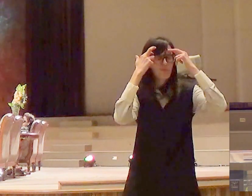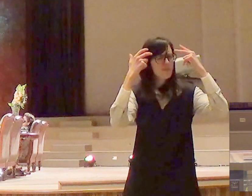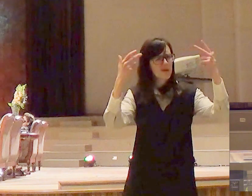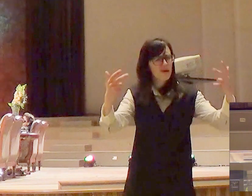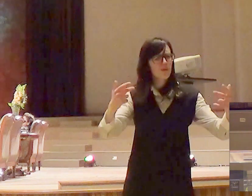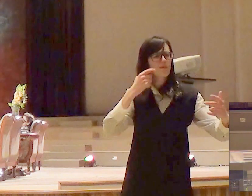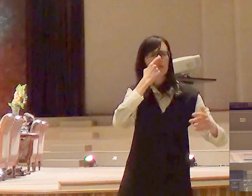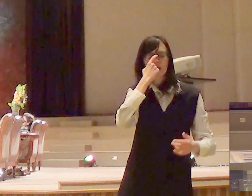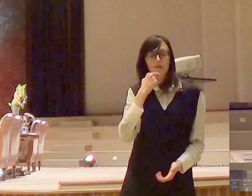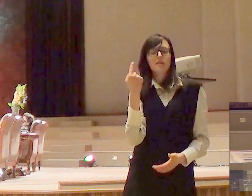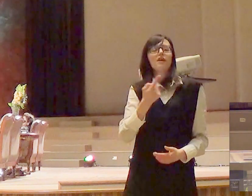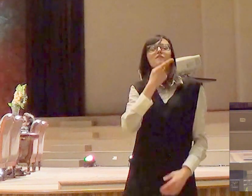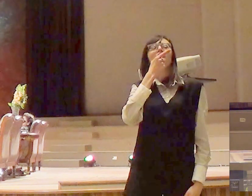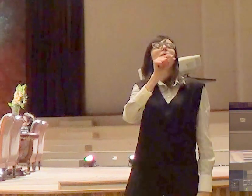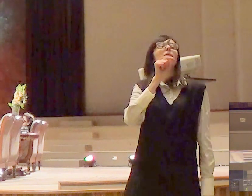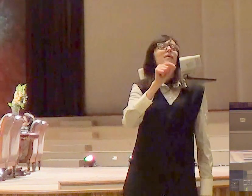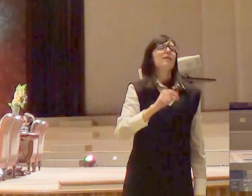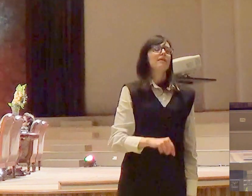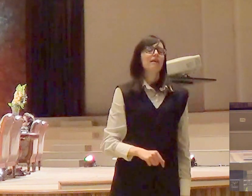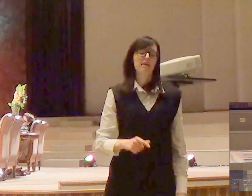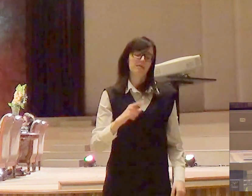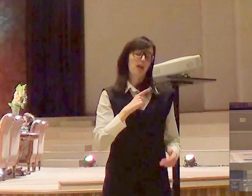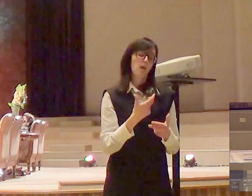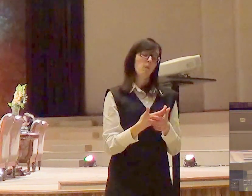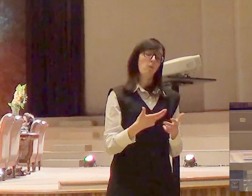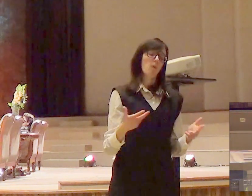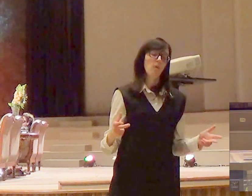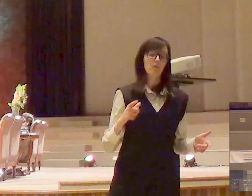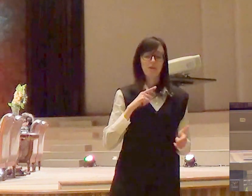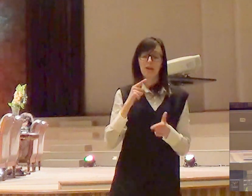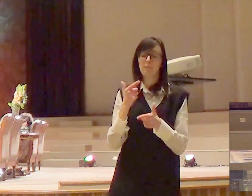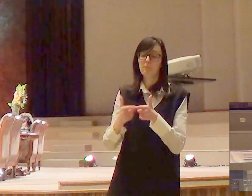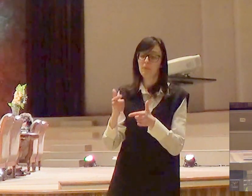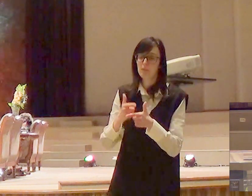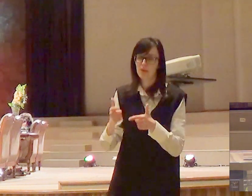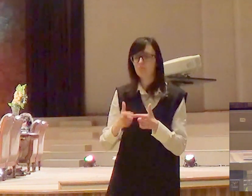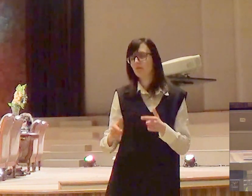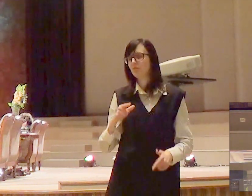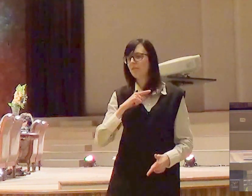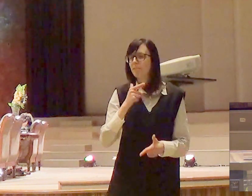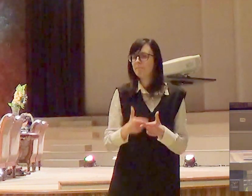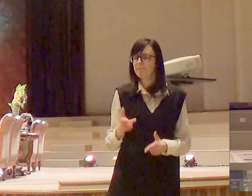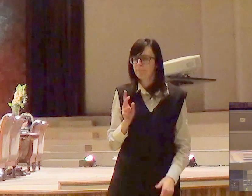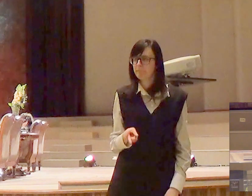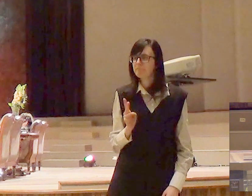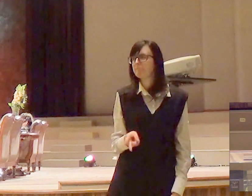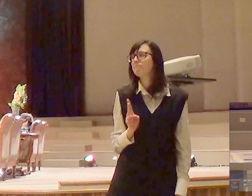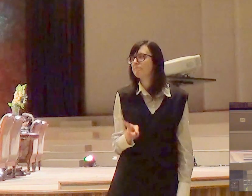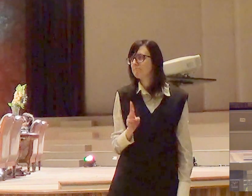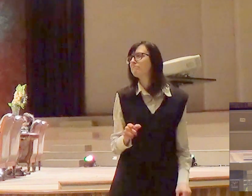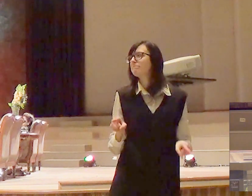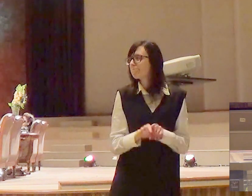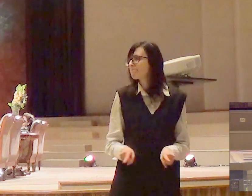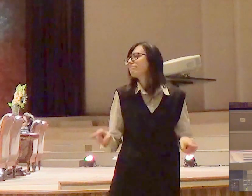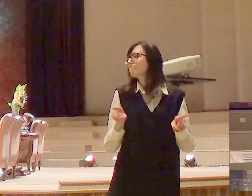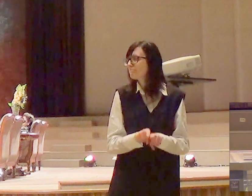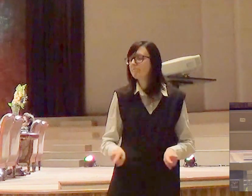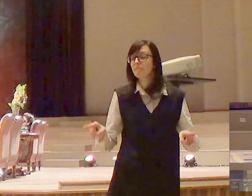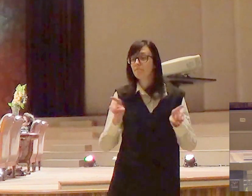simplesmente dizendo, olha, tem coisas que não estão resolvidas dentro da minha alma, dentro do meu coração e eu preciso